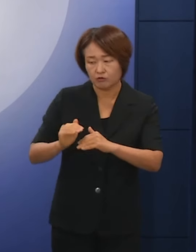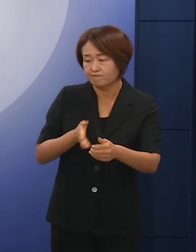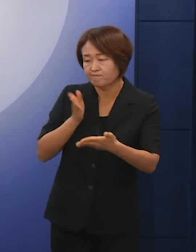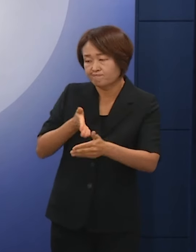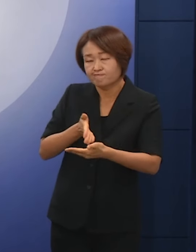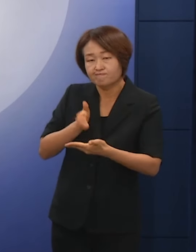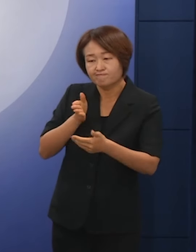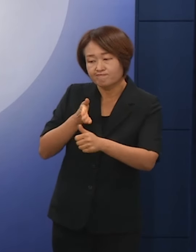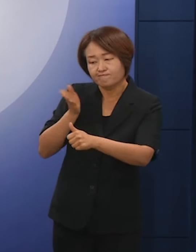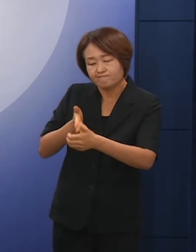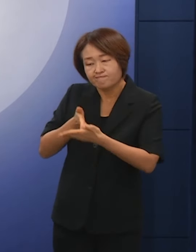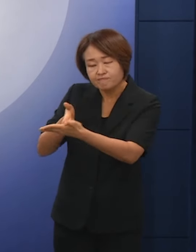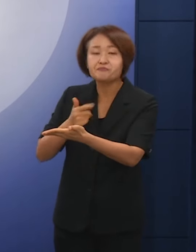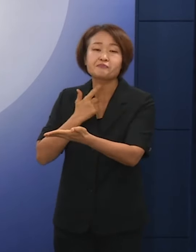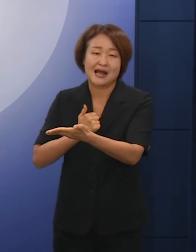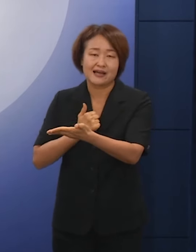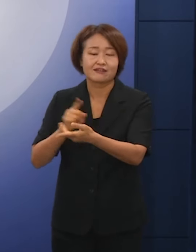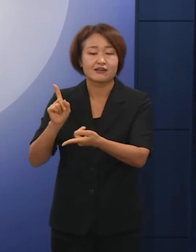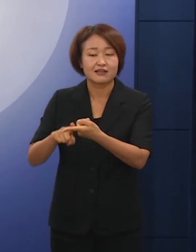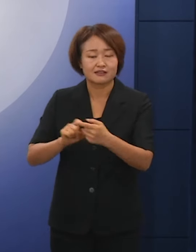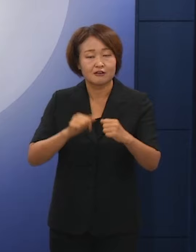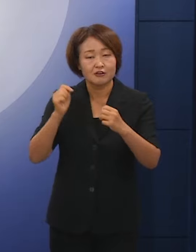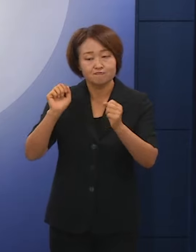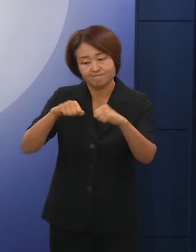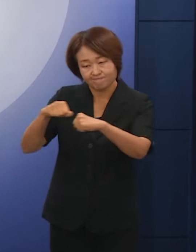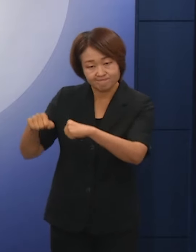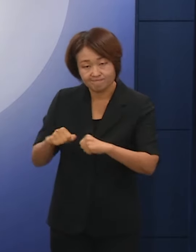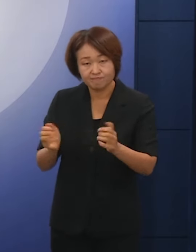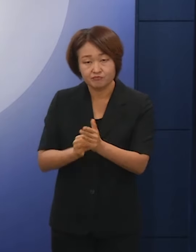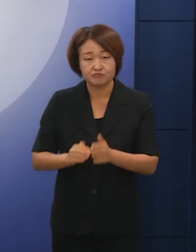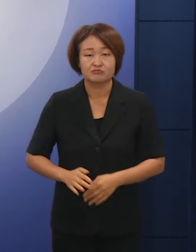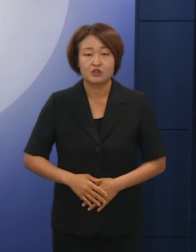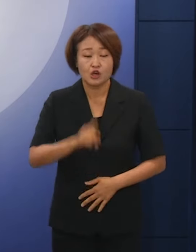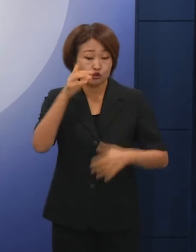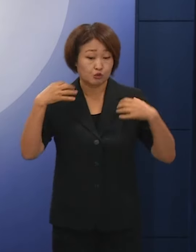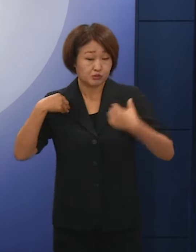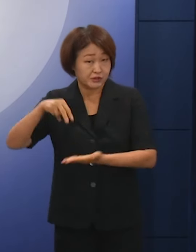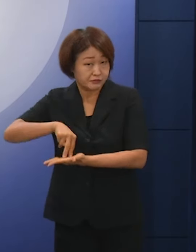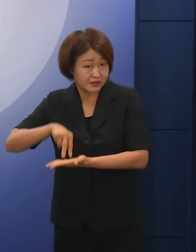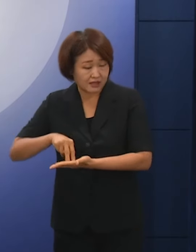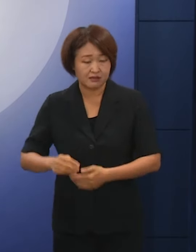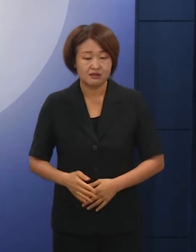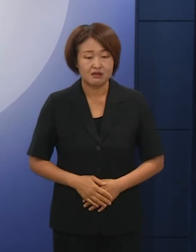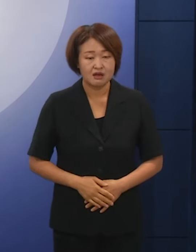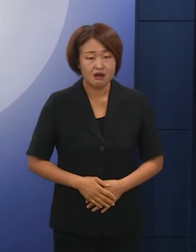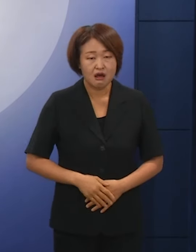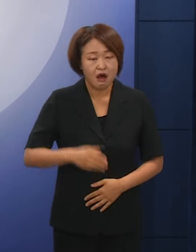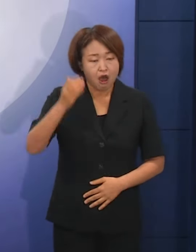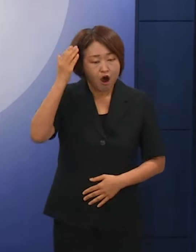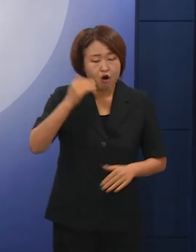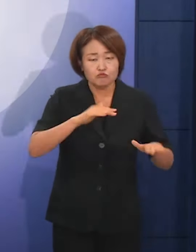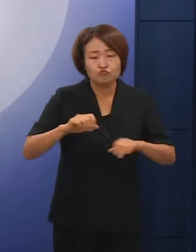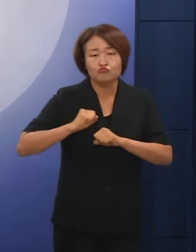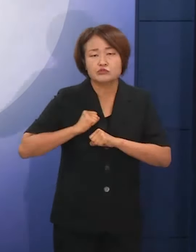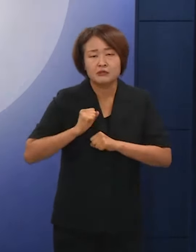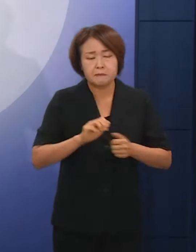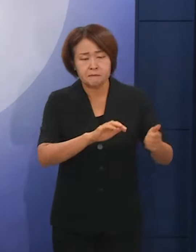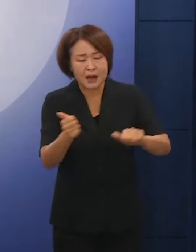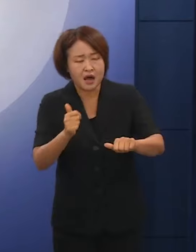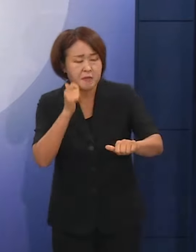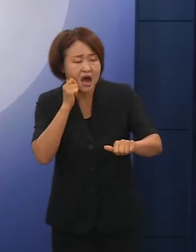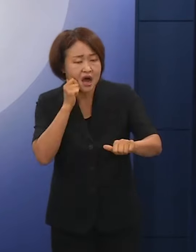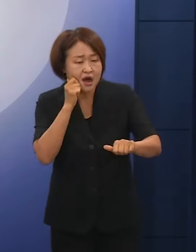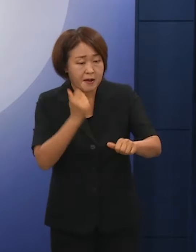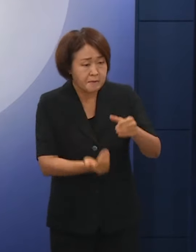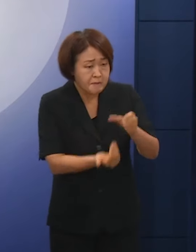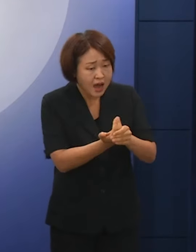의결하였습니다. 정부는 안타까운 해병의 순직 사건에 대하여 실체적 진실을